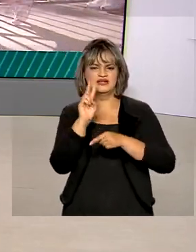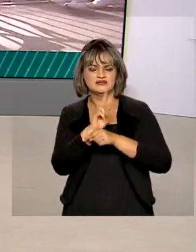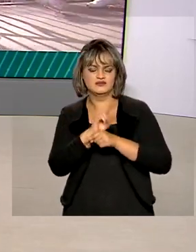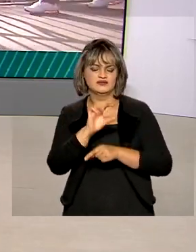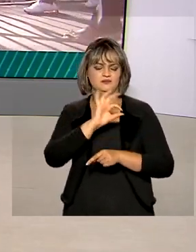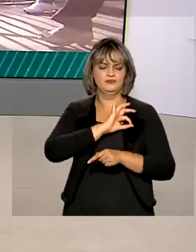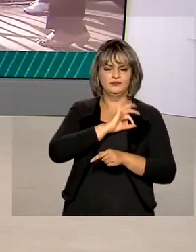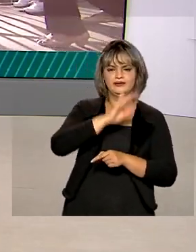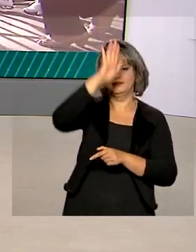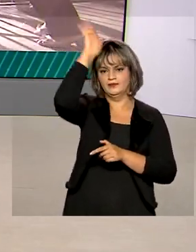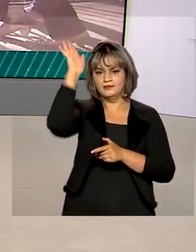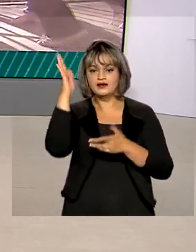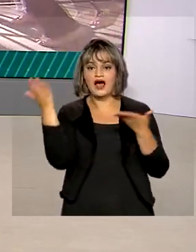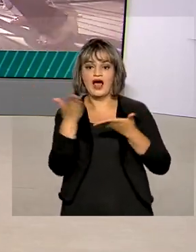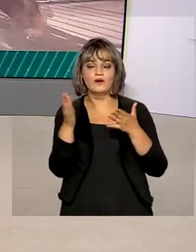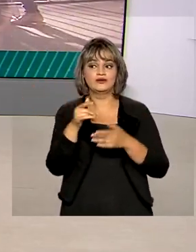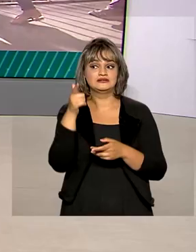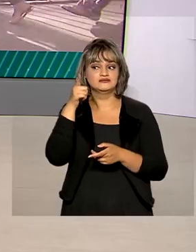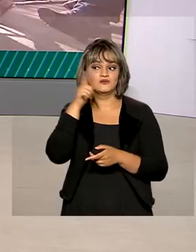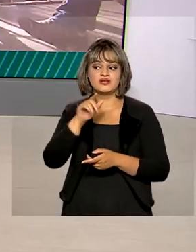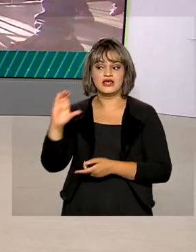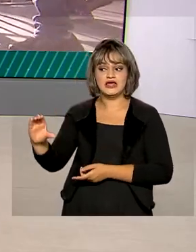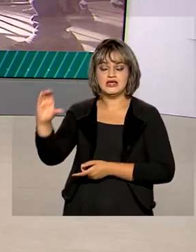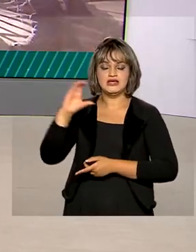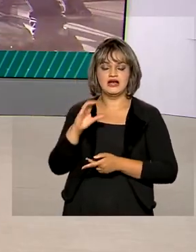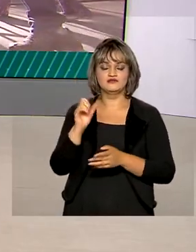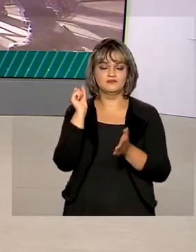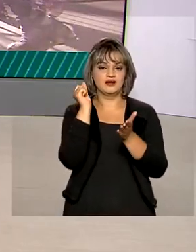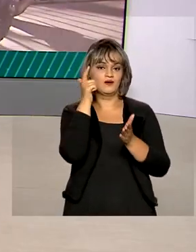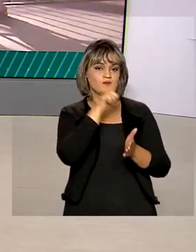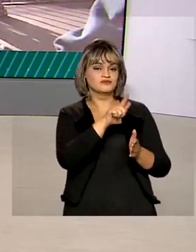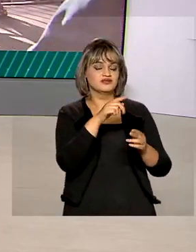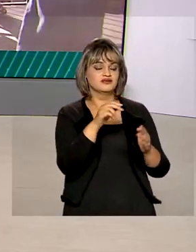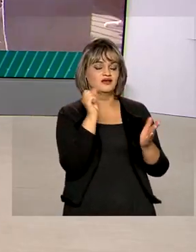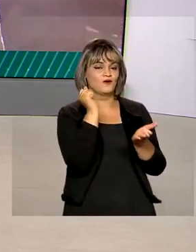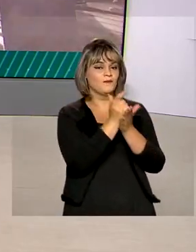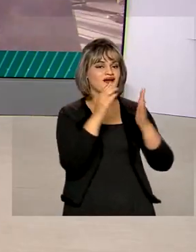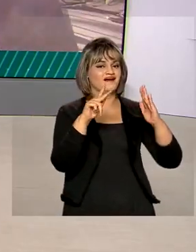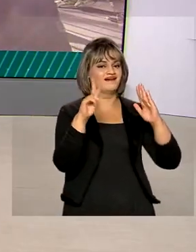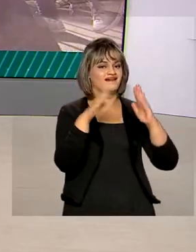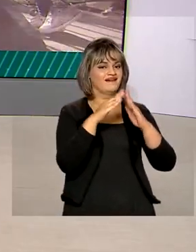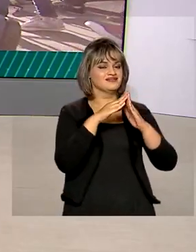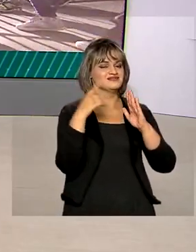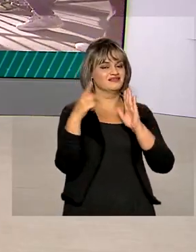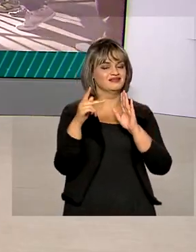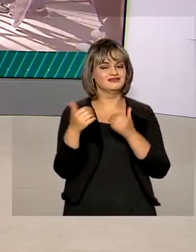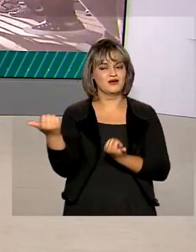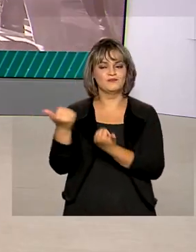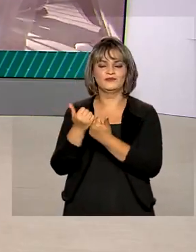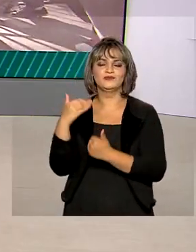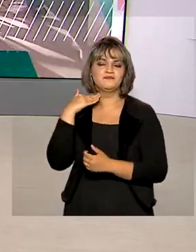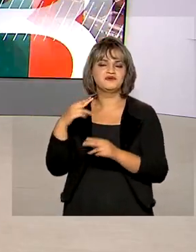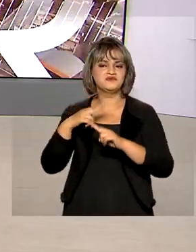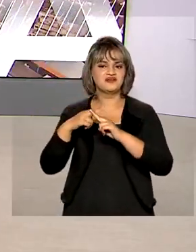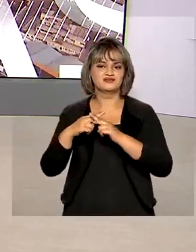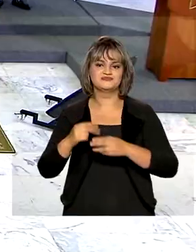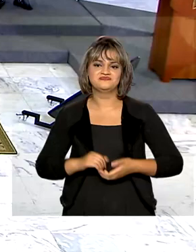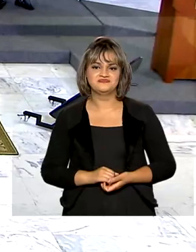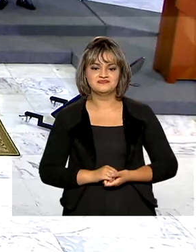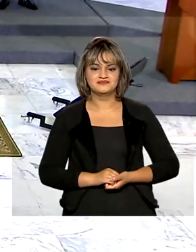o país contam agora com uma linha especial de financiamento da Caixa Econômica Federal para a compra da casa própria.